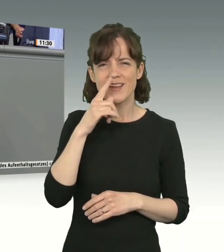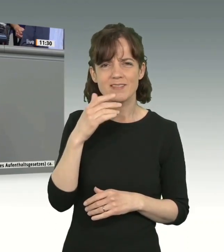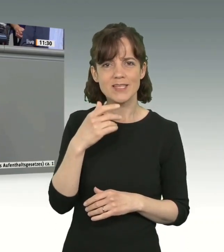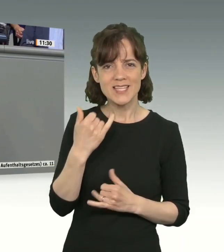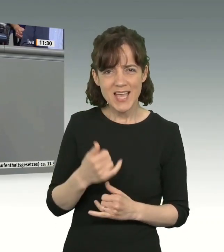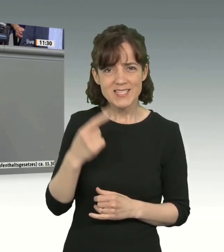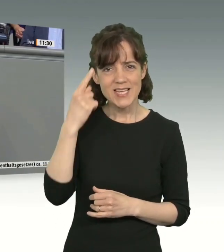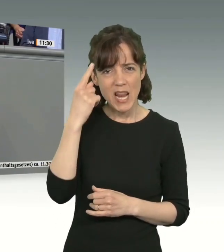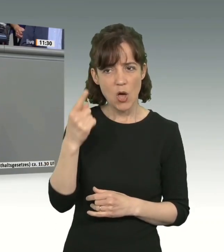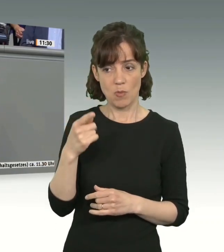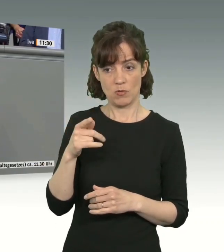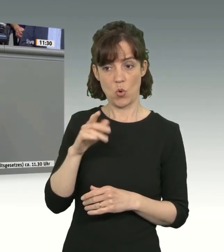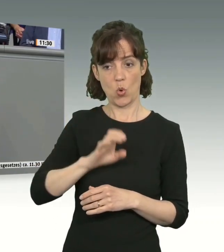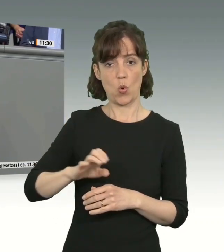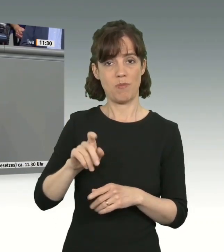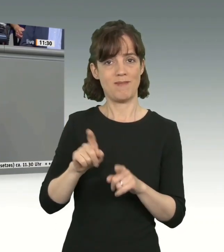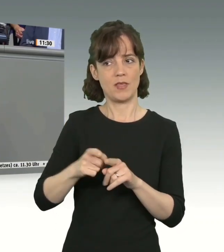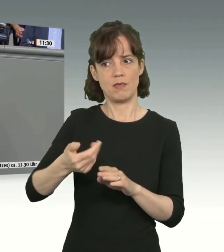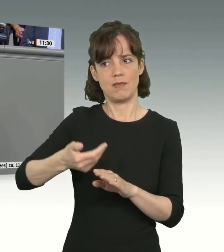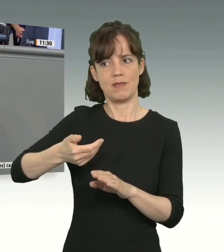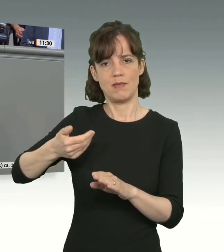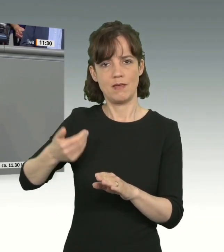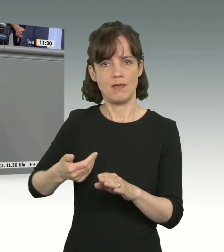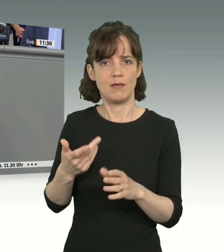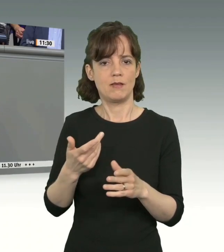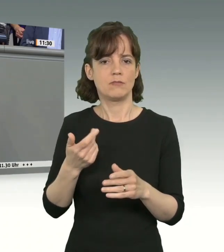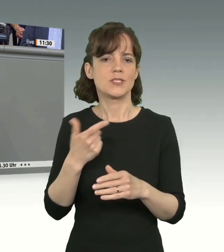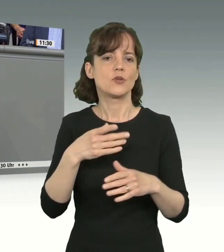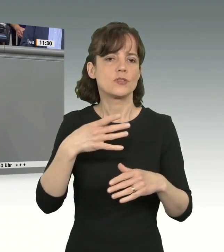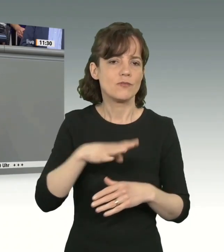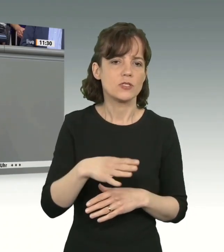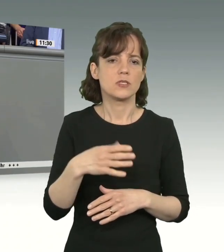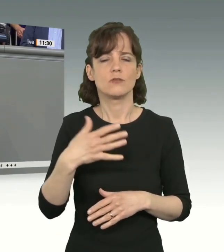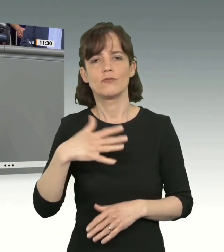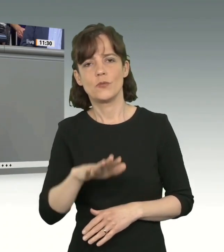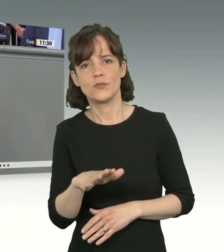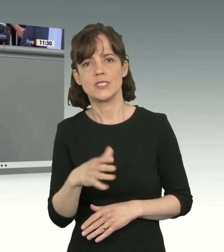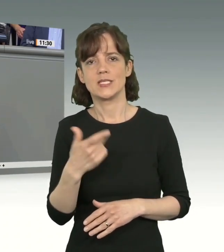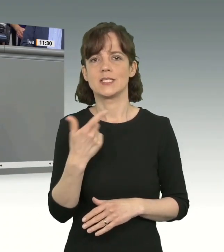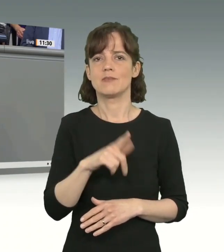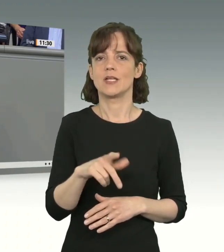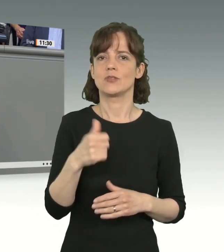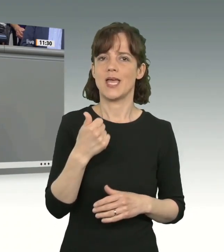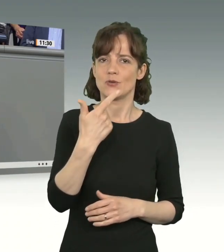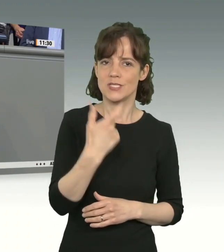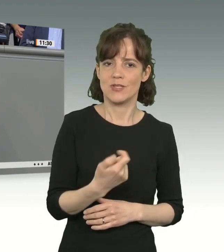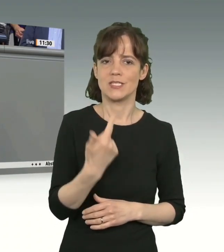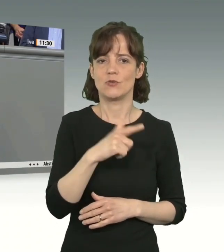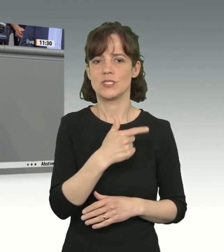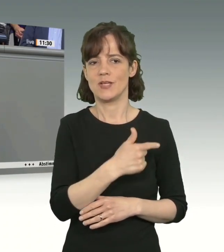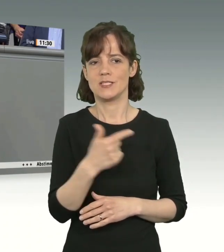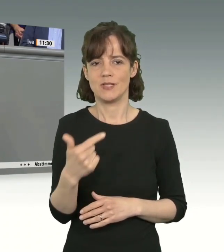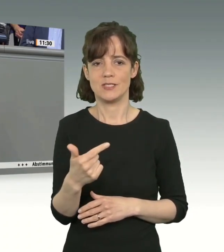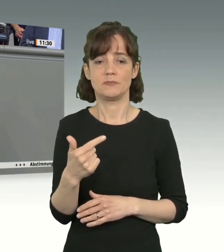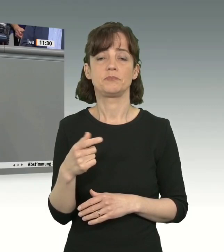so wie in den vergangenen Jahrzehnten, nicht noch einmal zuvor, 2014, 2015, 2021, 2022